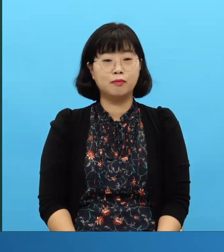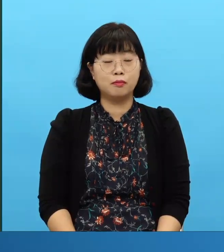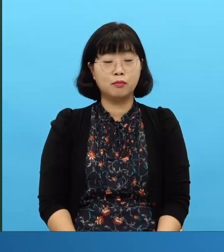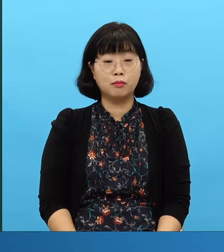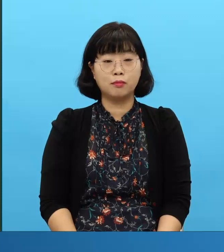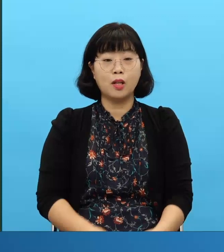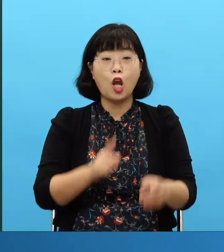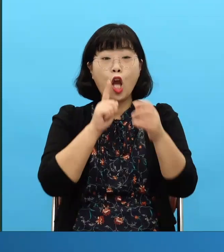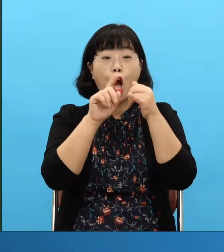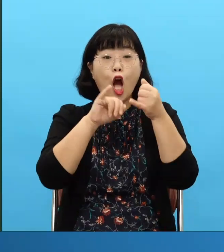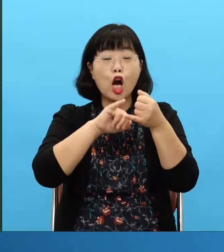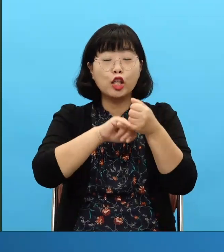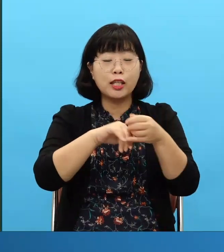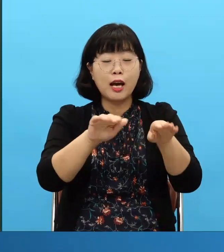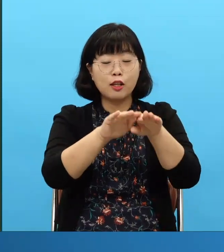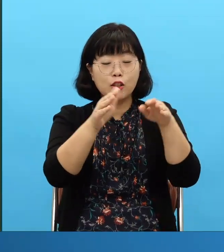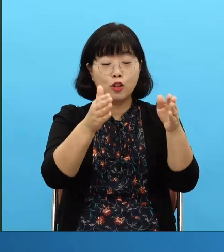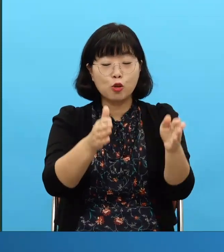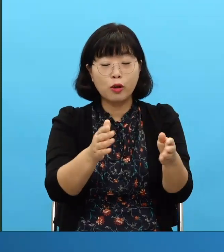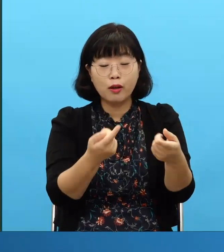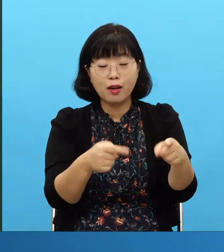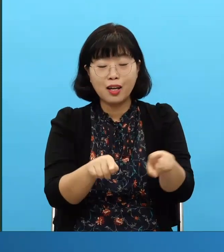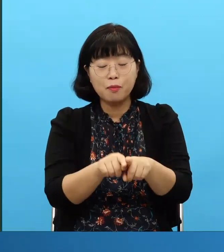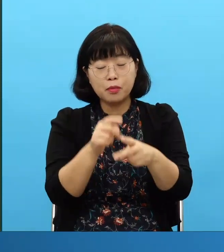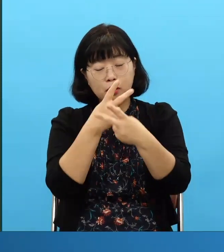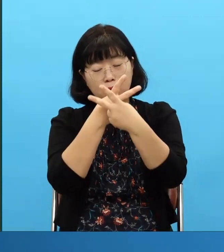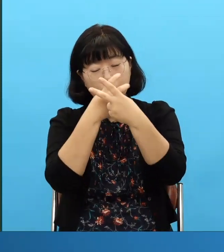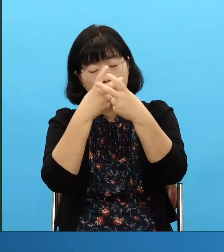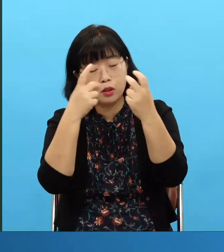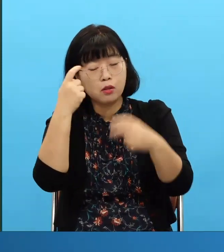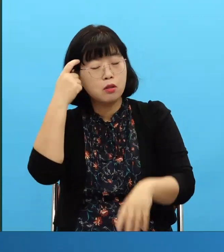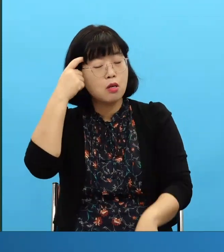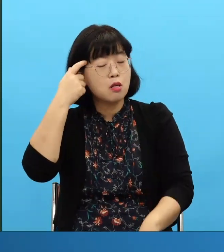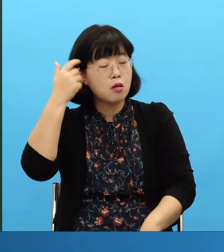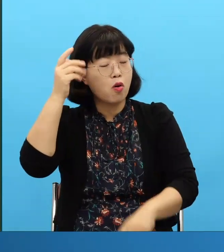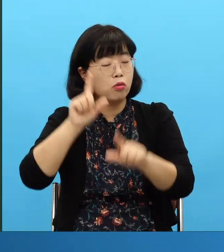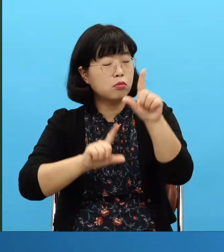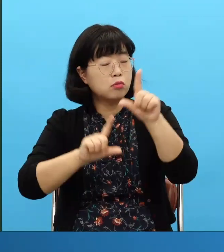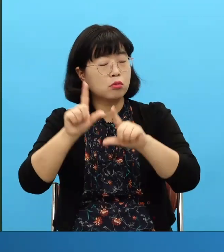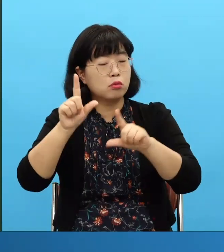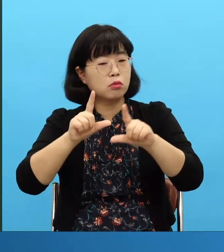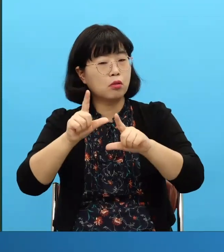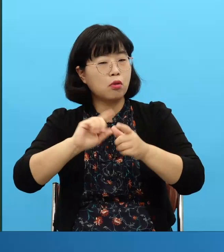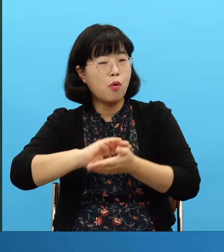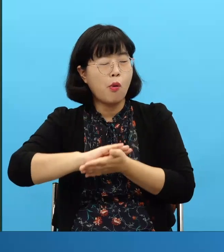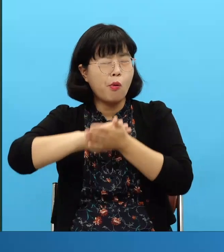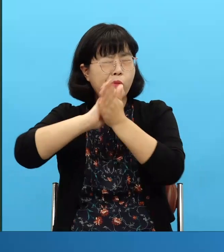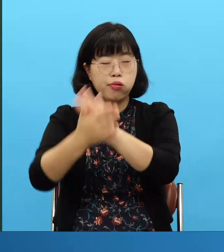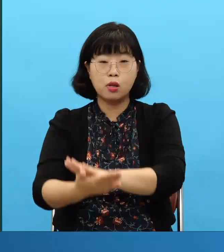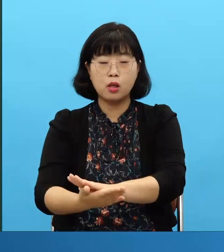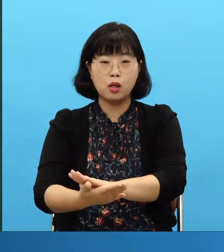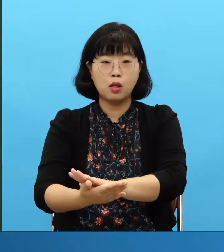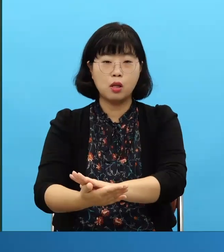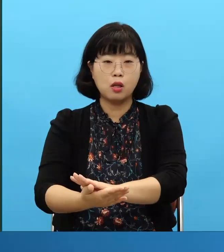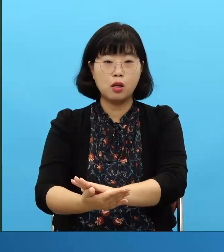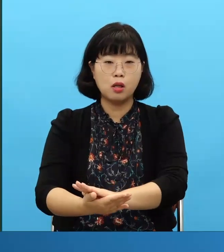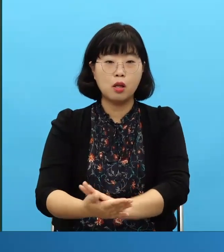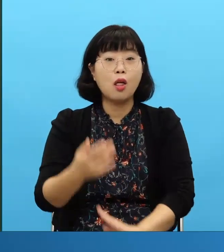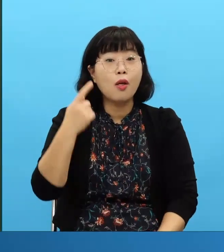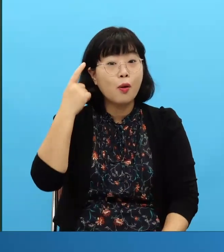cambia el estado espiritual es esto los remanentes ¿por qué deben de tomar la palabra? es que